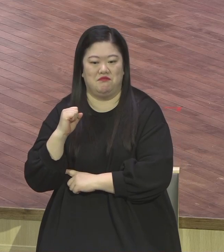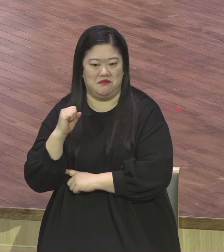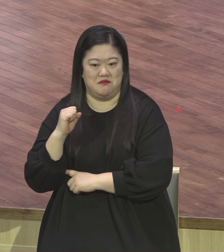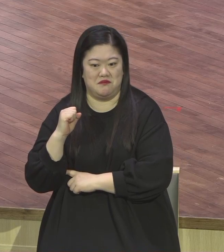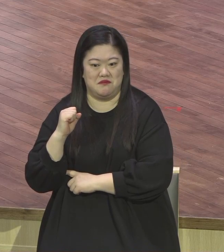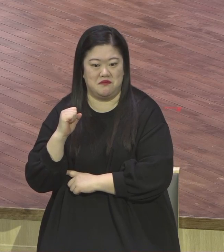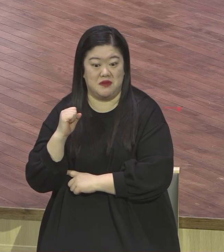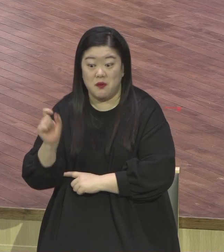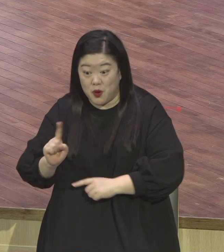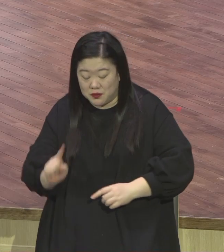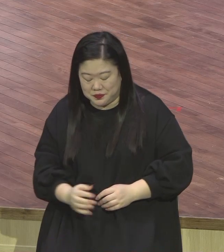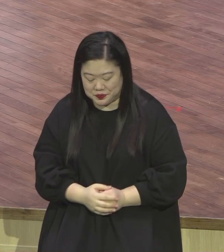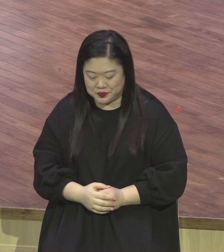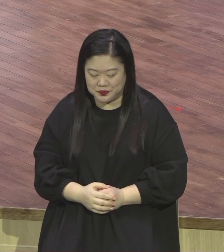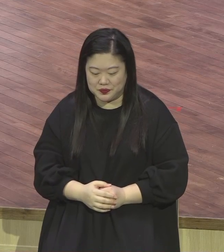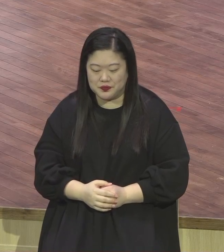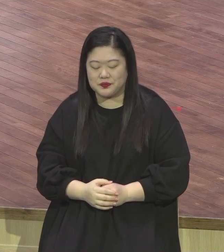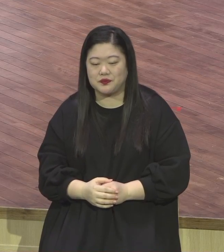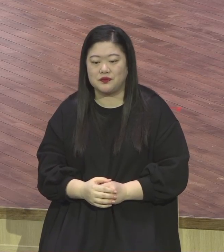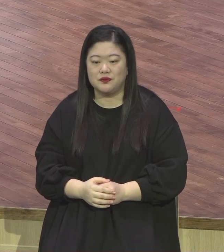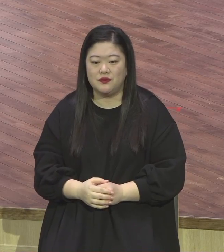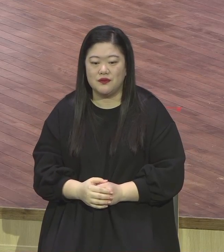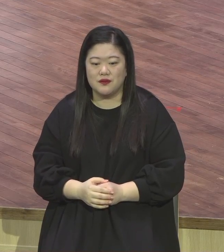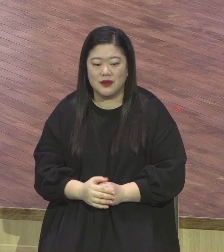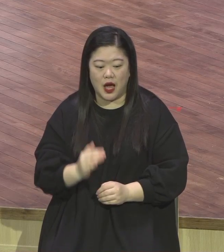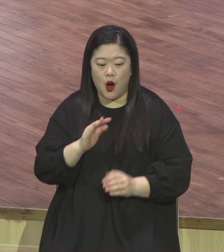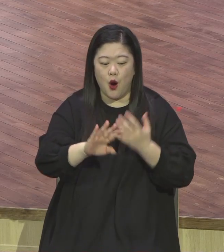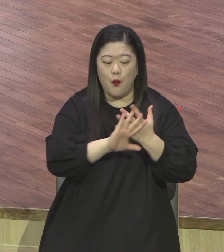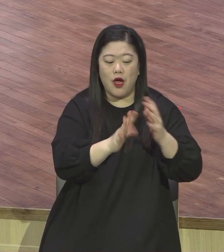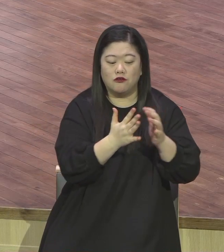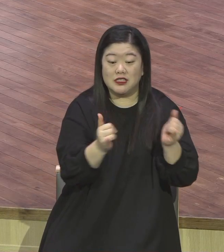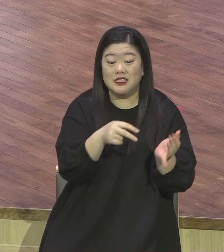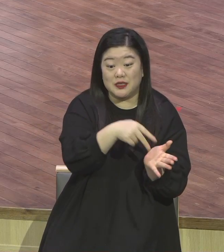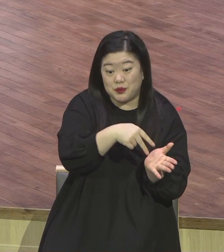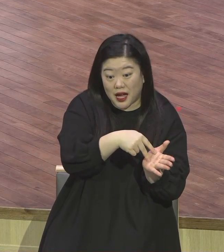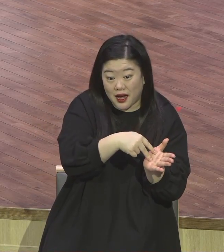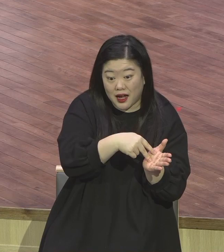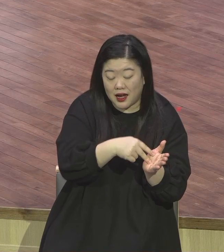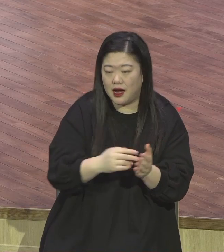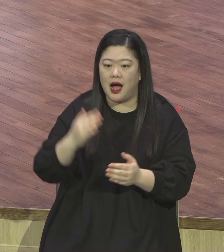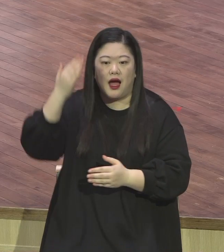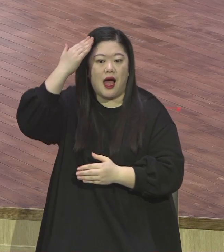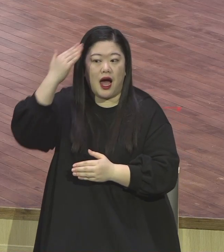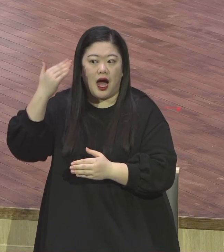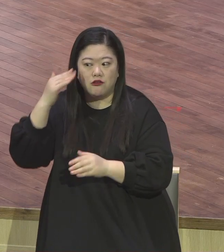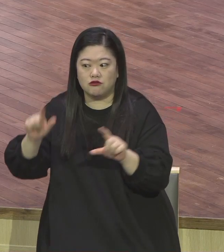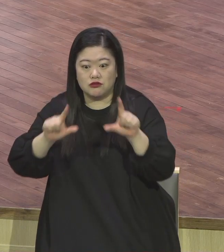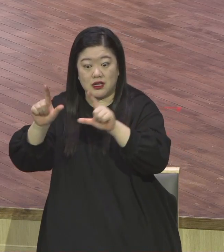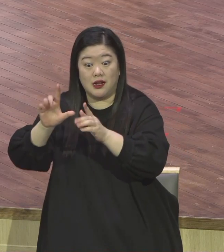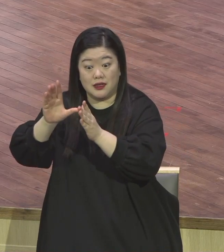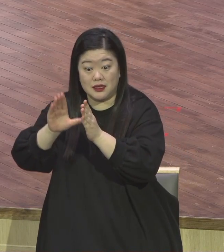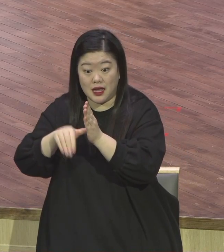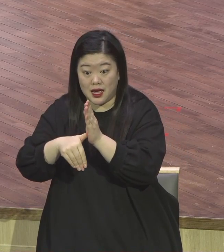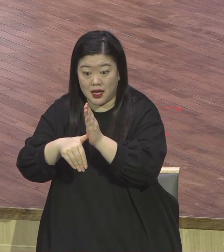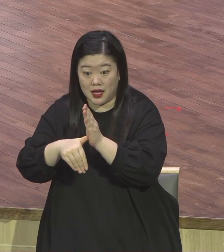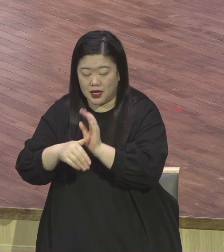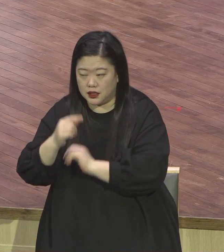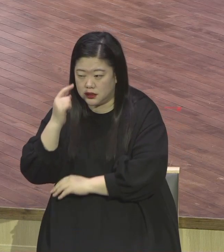눈치는 한국에서 행복과 성공을 이끄는 특급 비밀이다